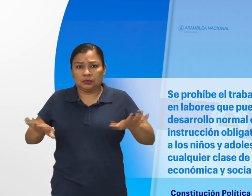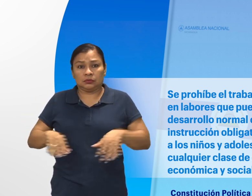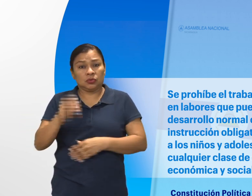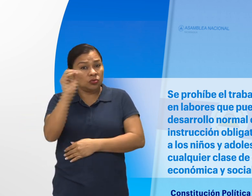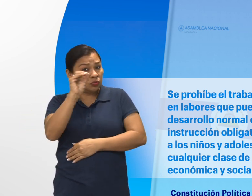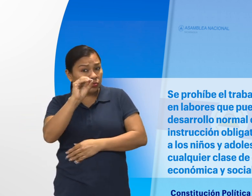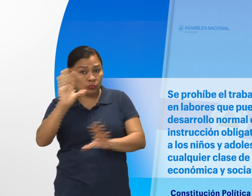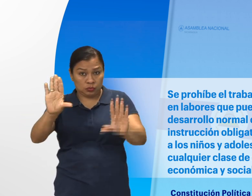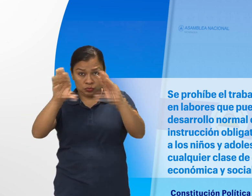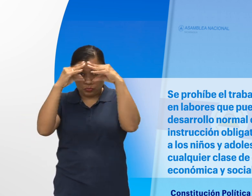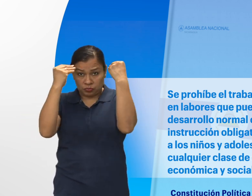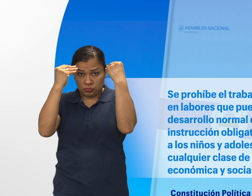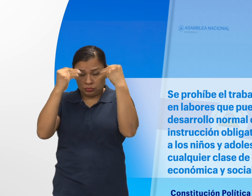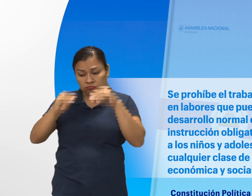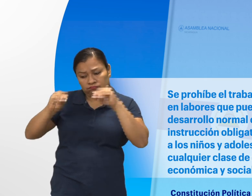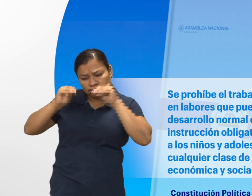ciclo de instrucción obligatoria